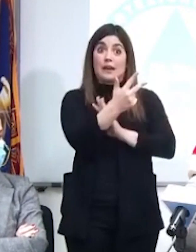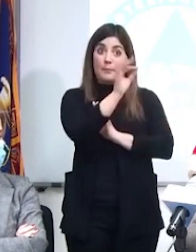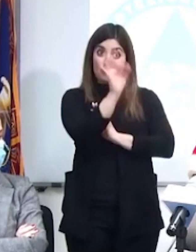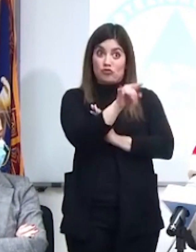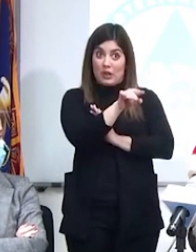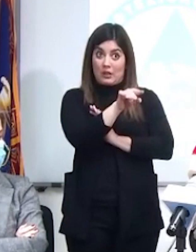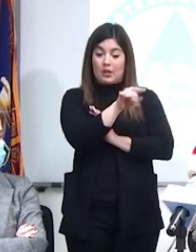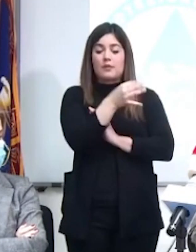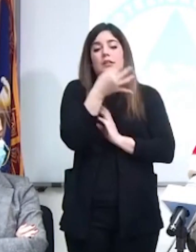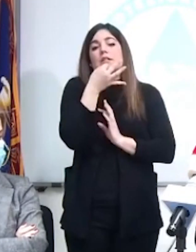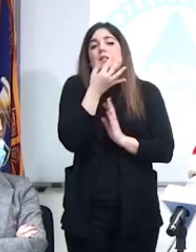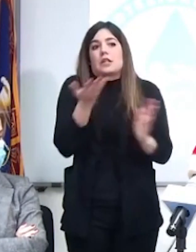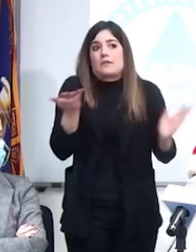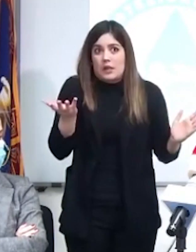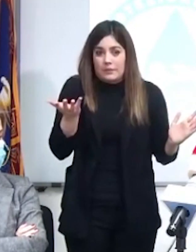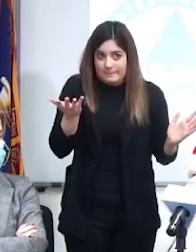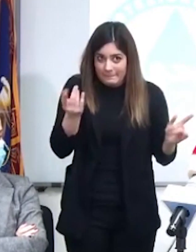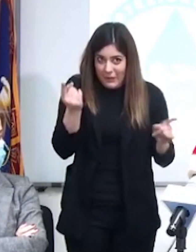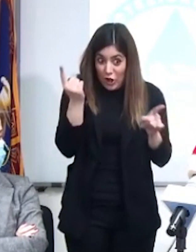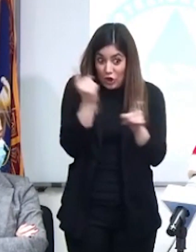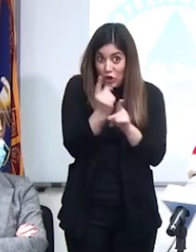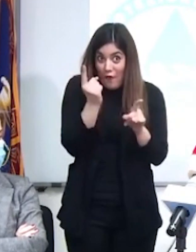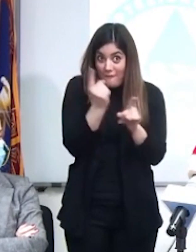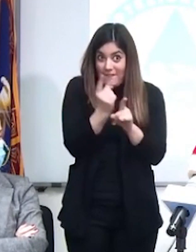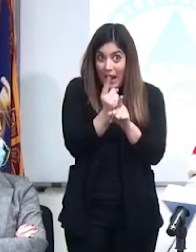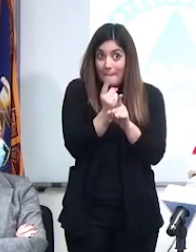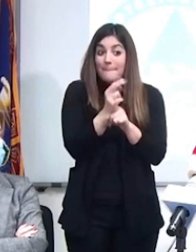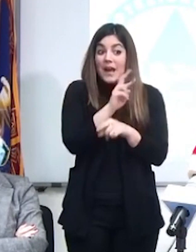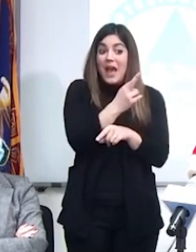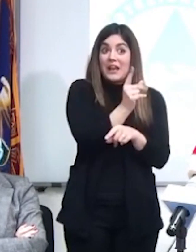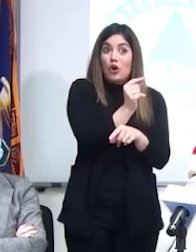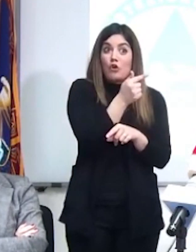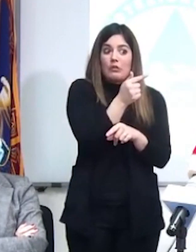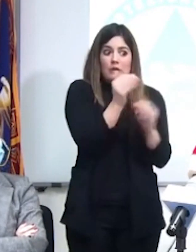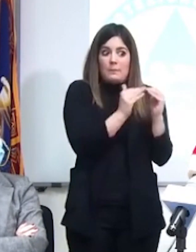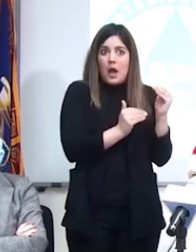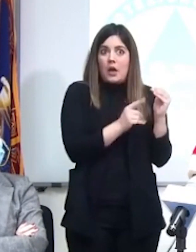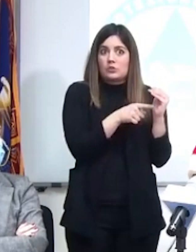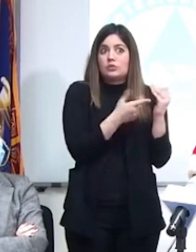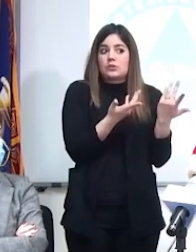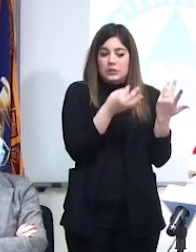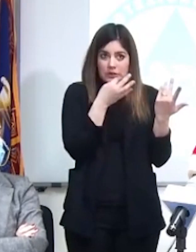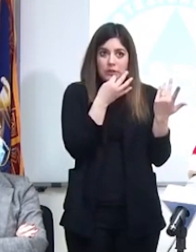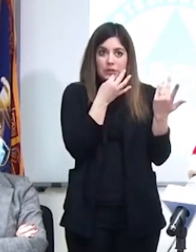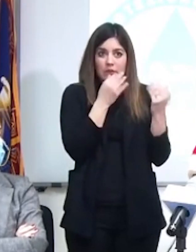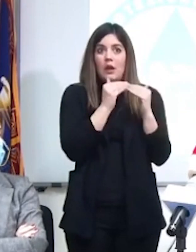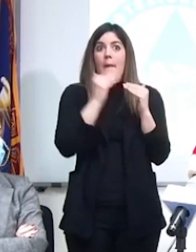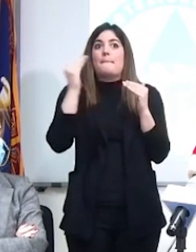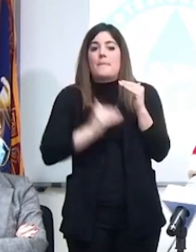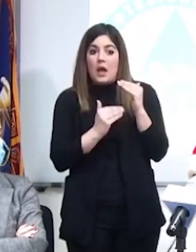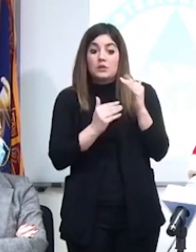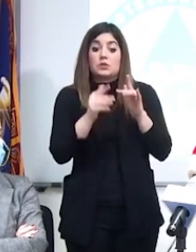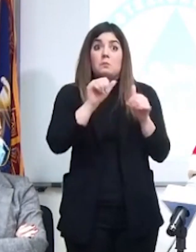e quindi ovvio è che è un R con T molto basso rispetto alle prospettive di un